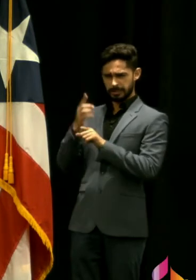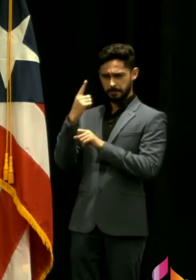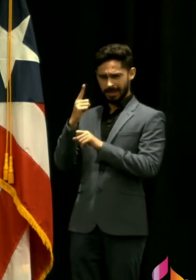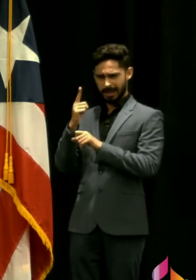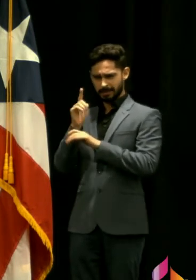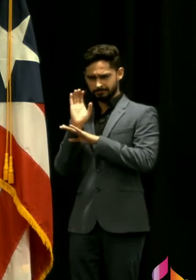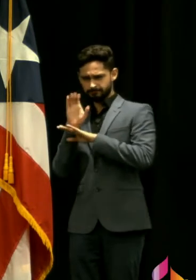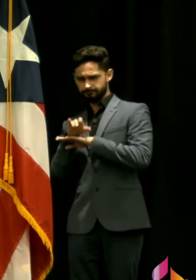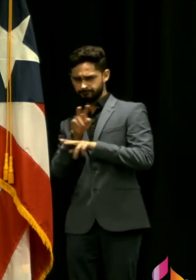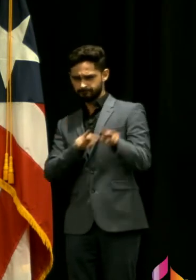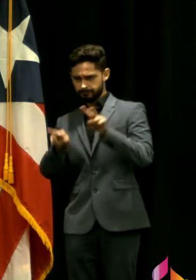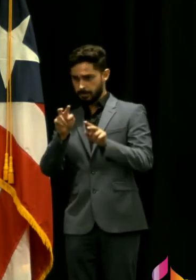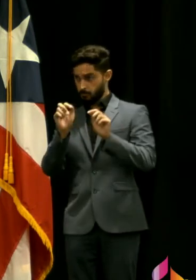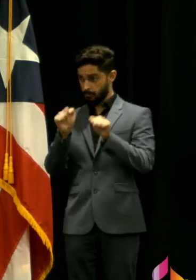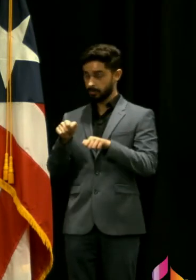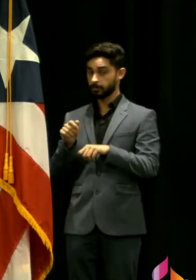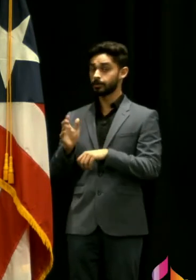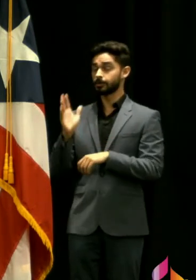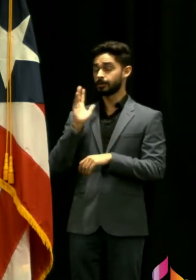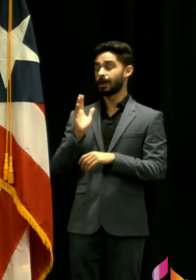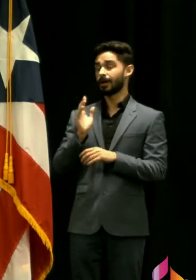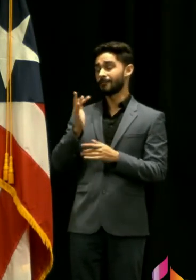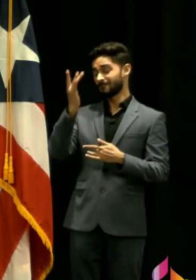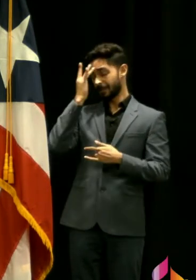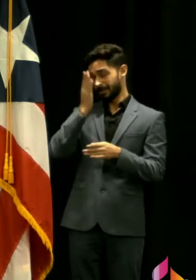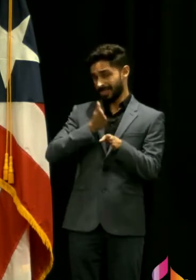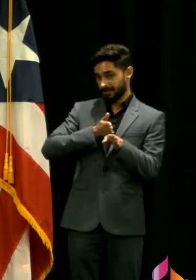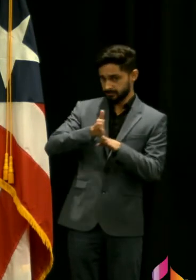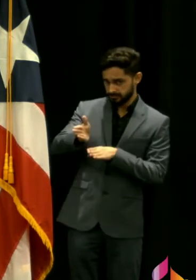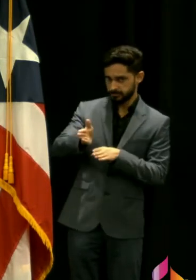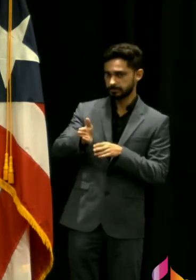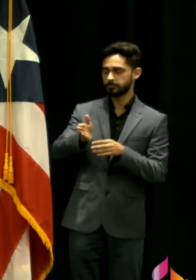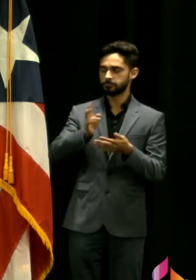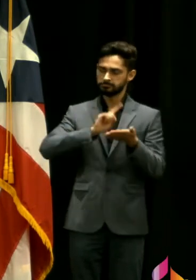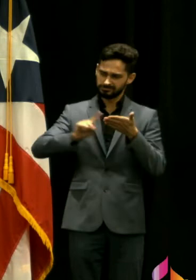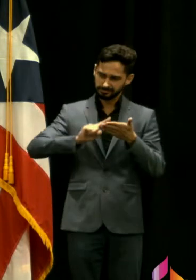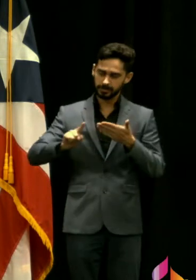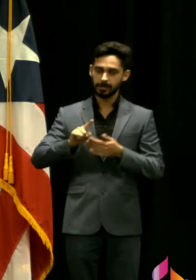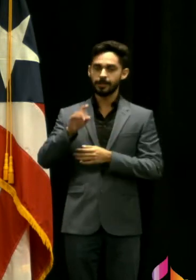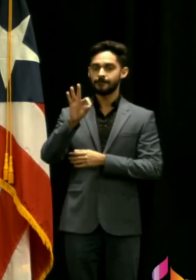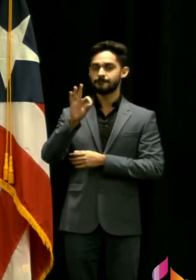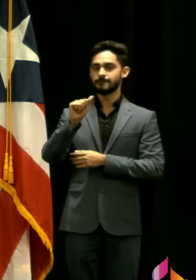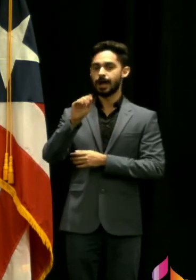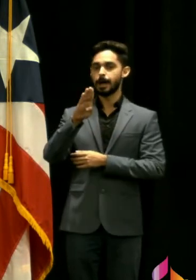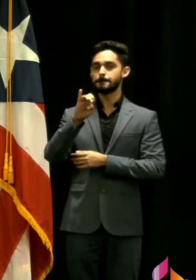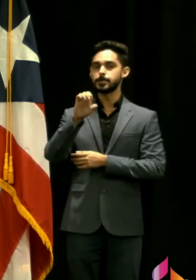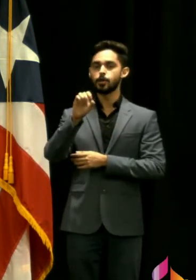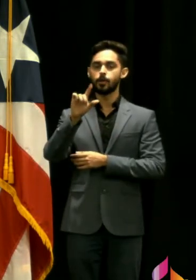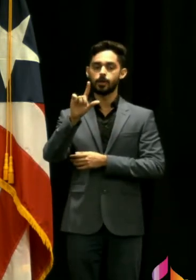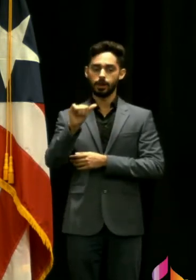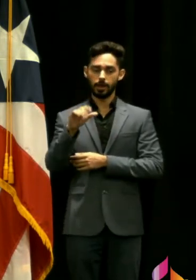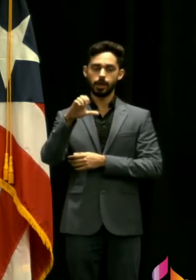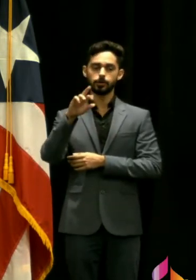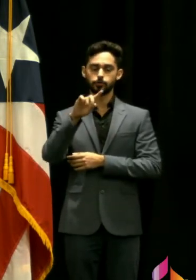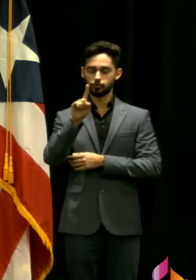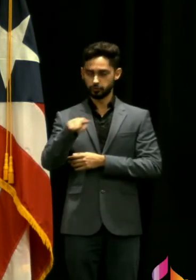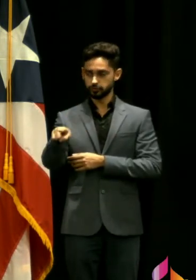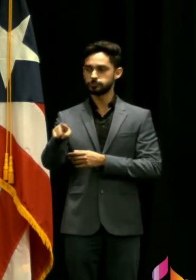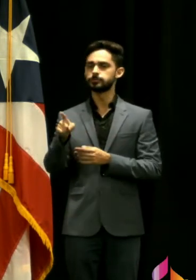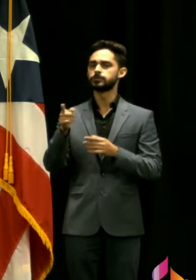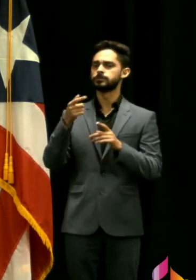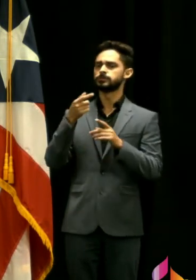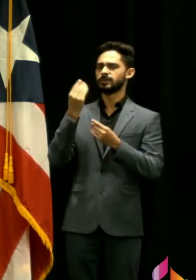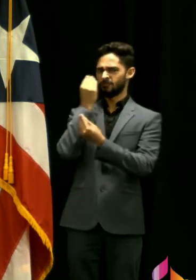la epidemióloga Fabiola Cruz también señaló y otras voces ¿verdad? de que pues hay que seguir fiscalizando y en sitios